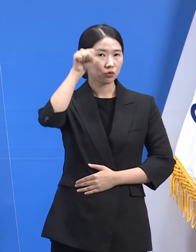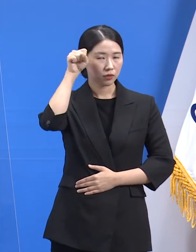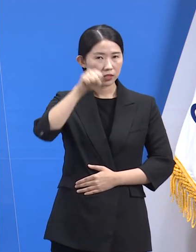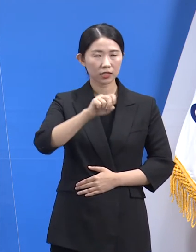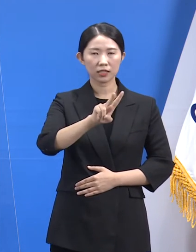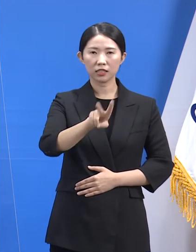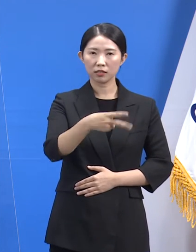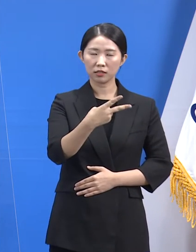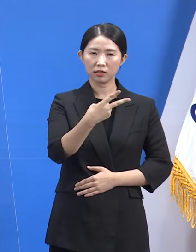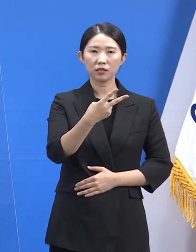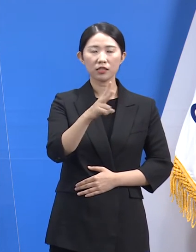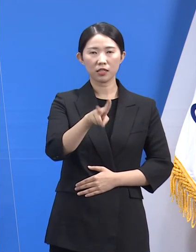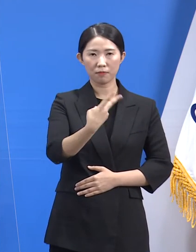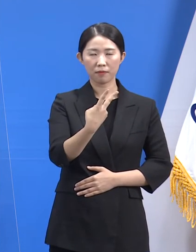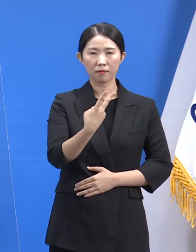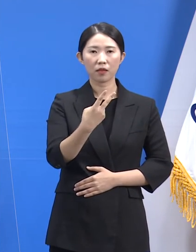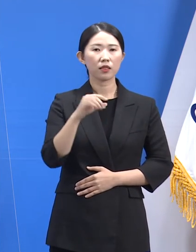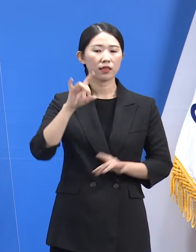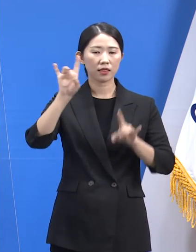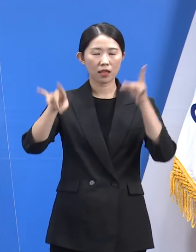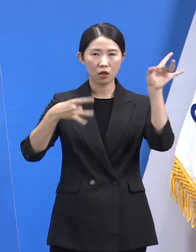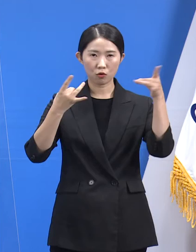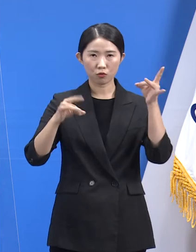태국 58명 순으로 나타났습니다.